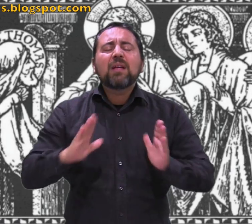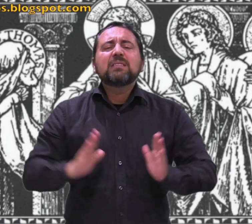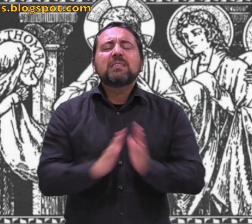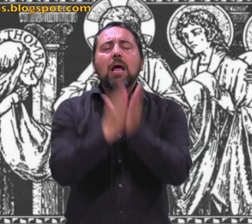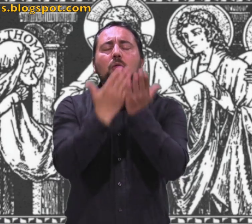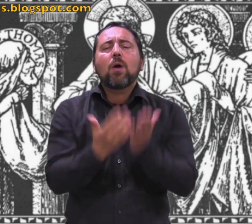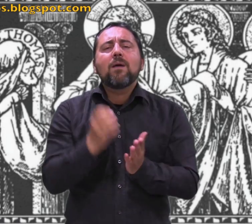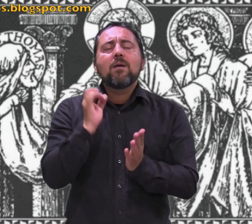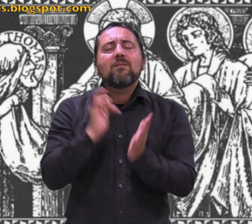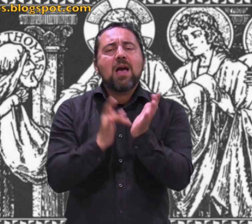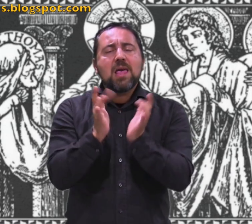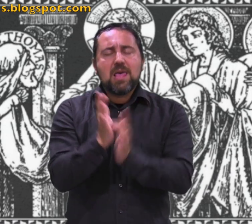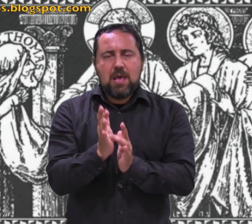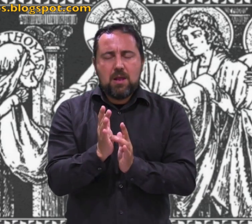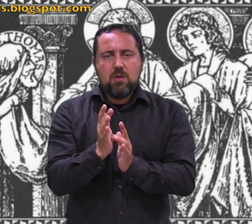Lectura del Santo Evangelio